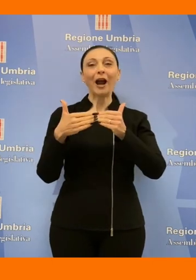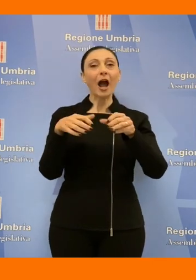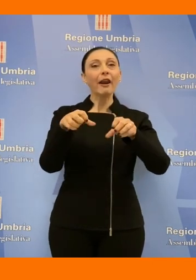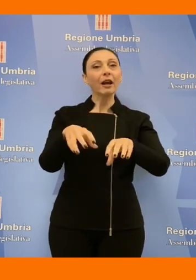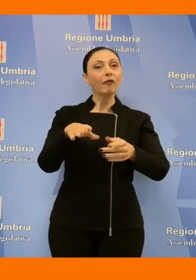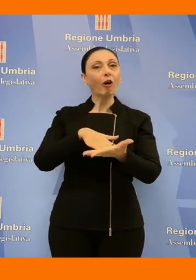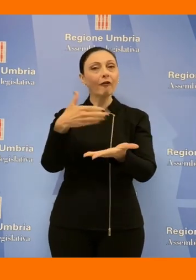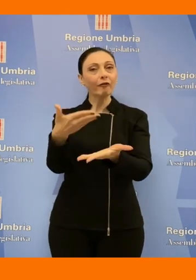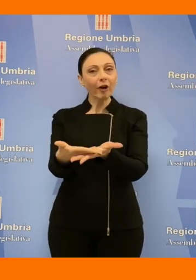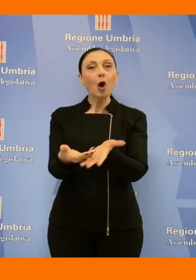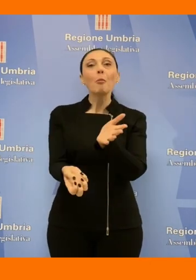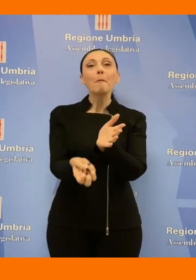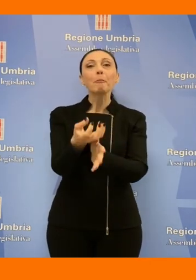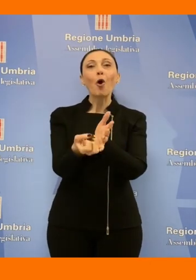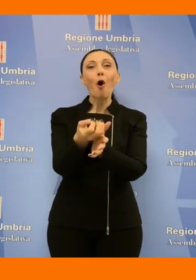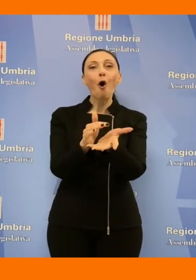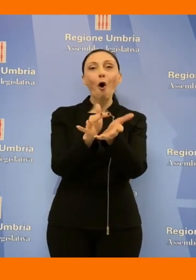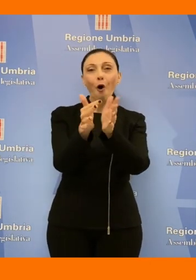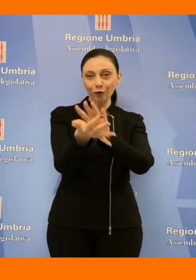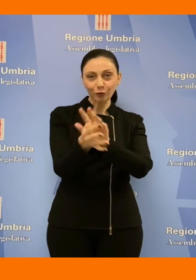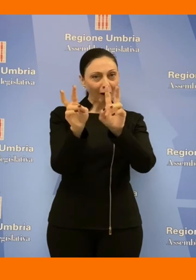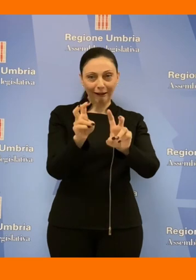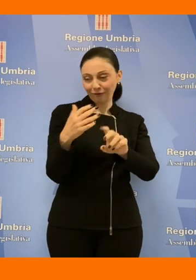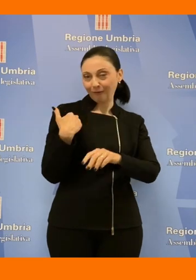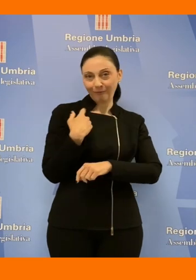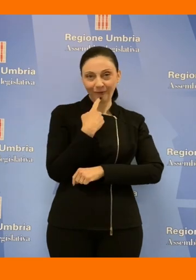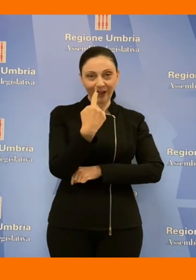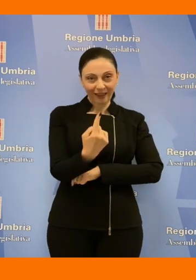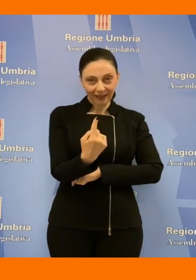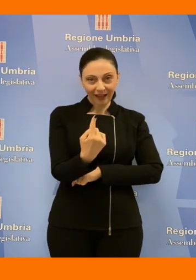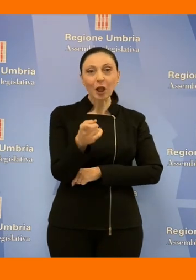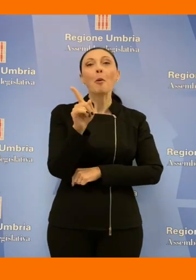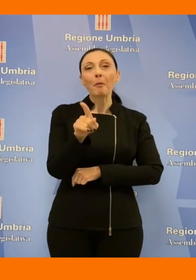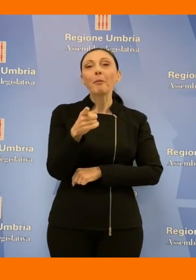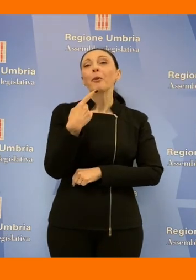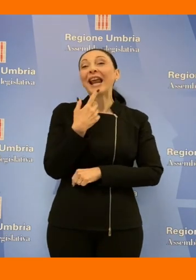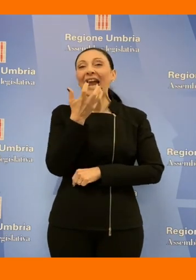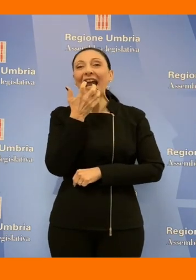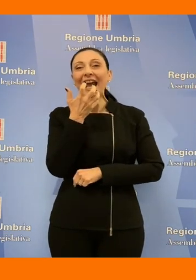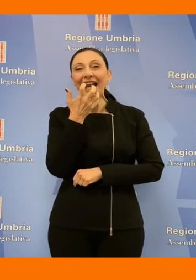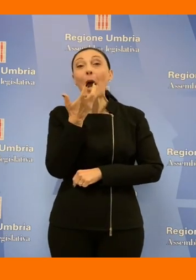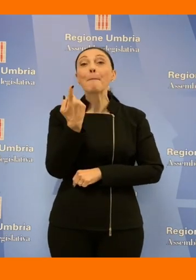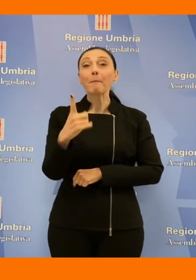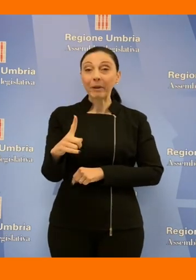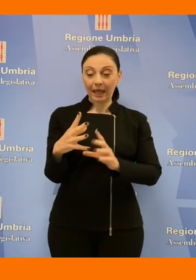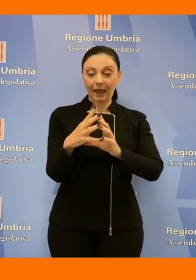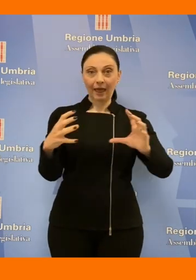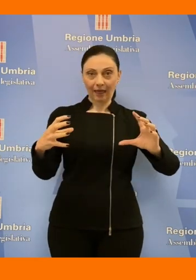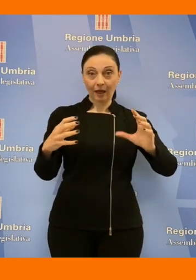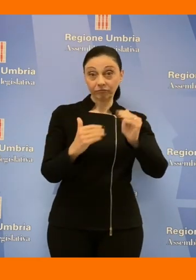attraverso la produzione come è stato specificato di energia e di terrescaldamento per i luoghi adiacenti